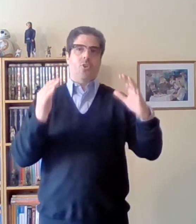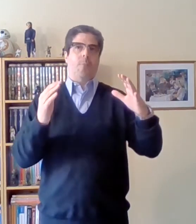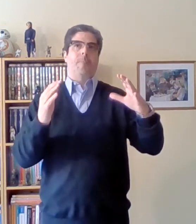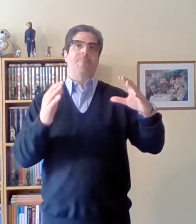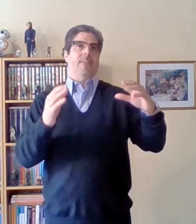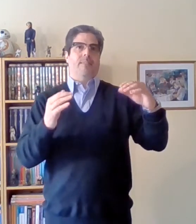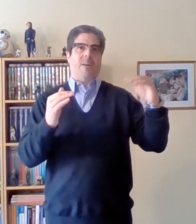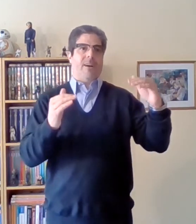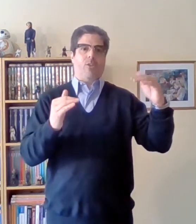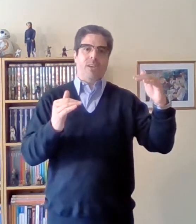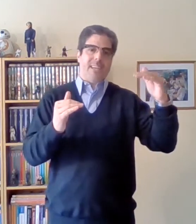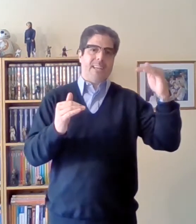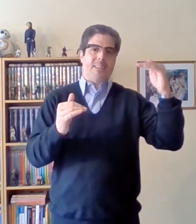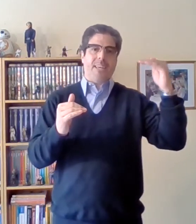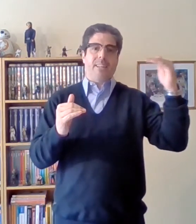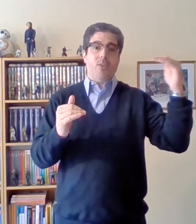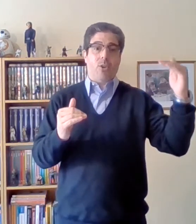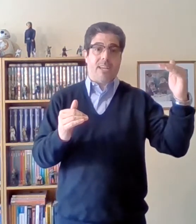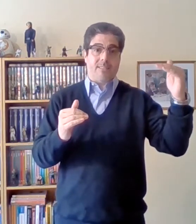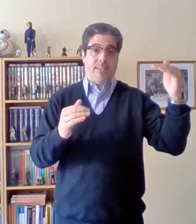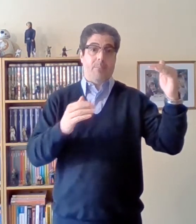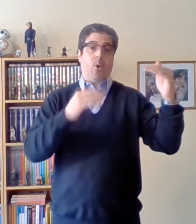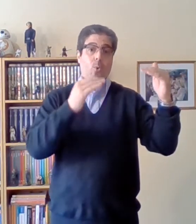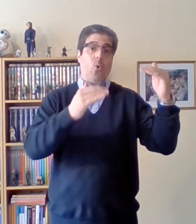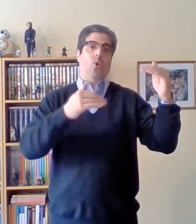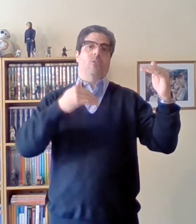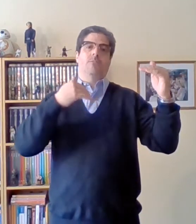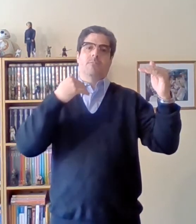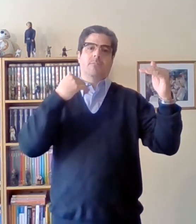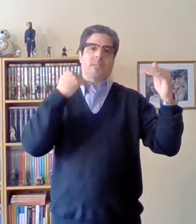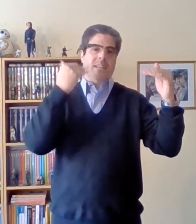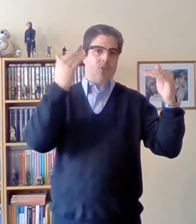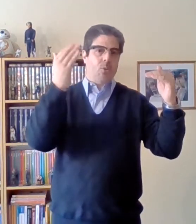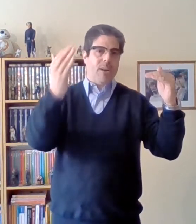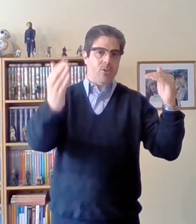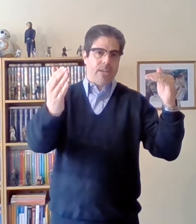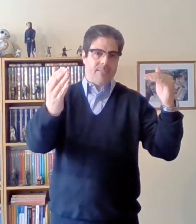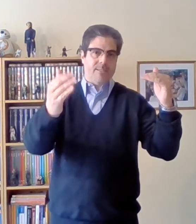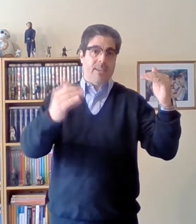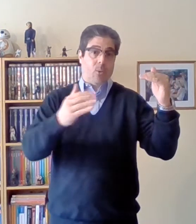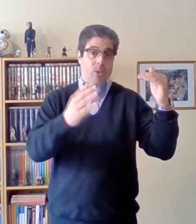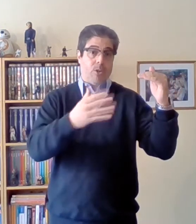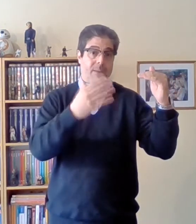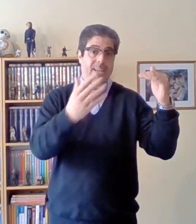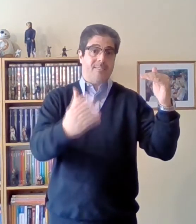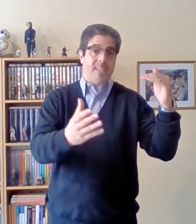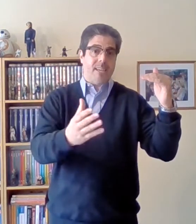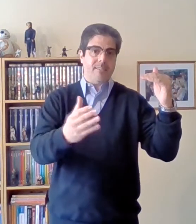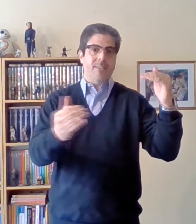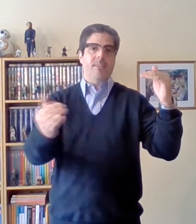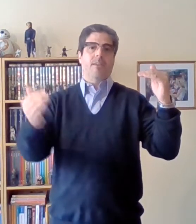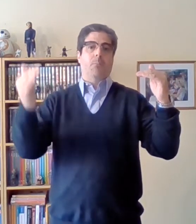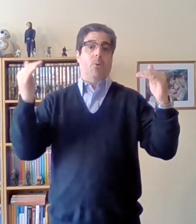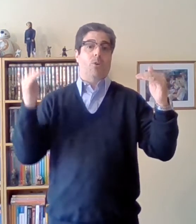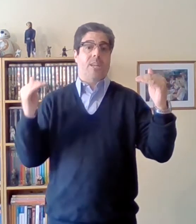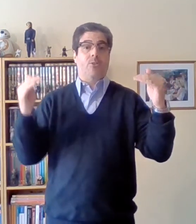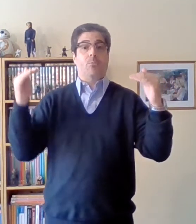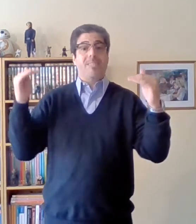trabajo x cantidad de horas y produzco tantos valores en cuanto a mercancías por lo tanto mi